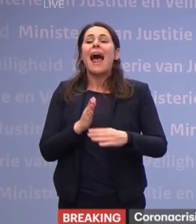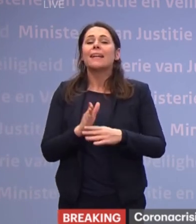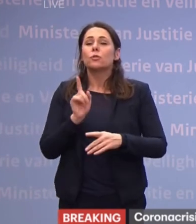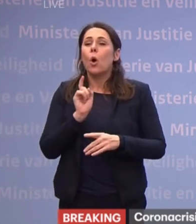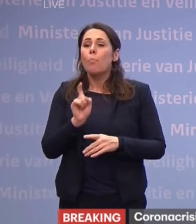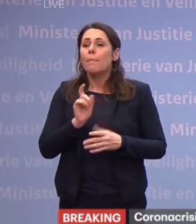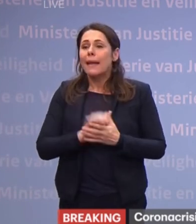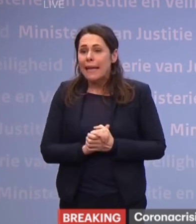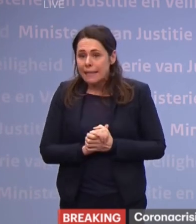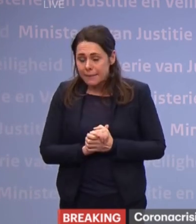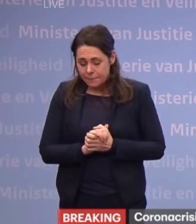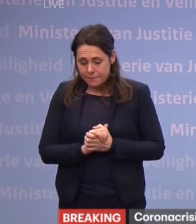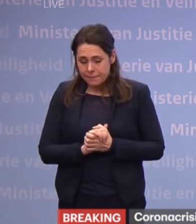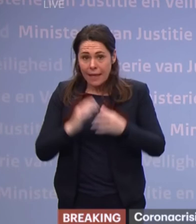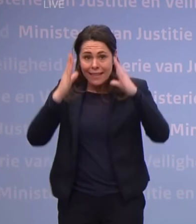zijn.